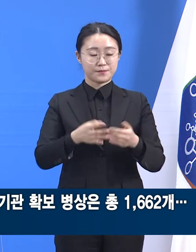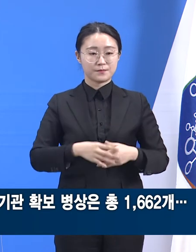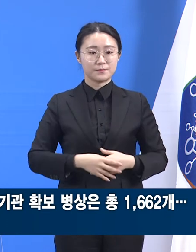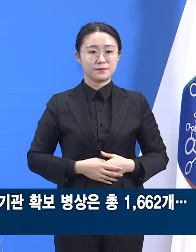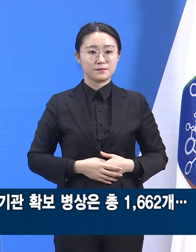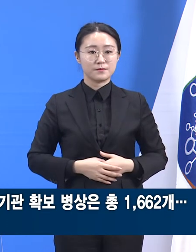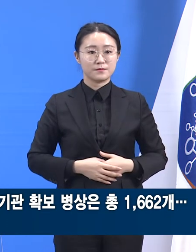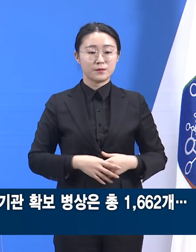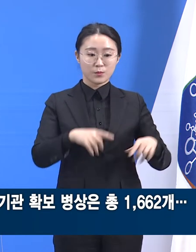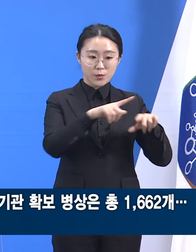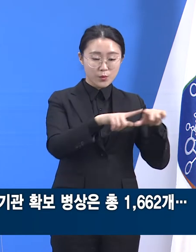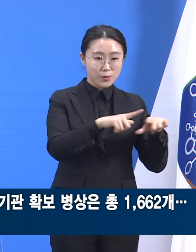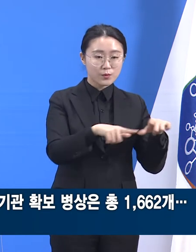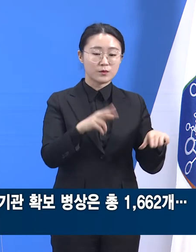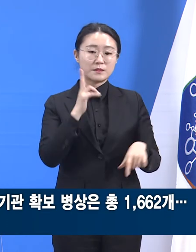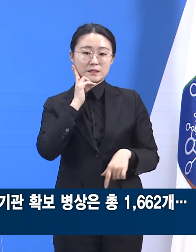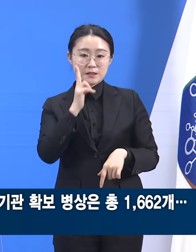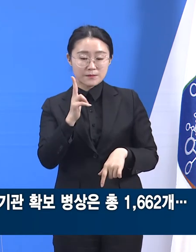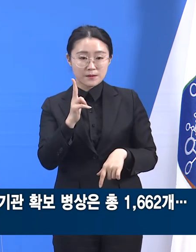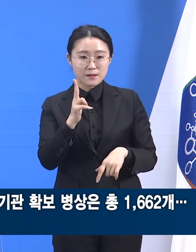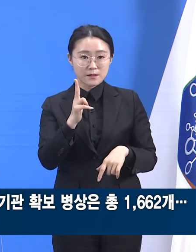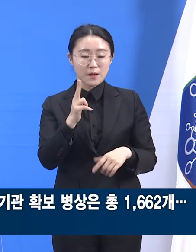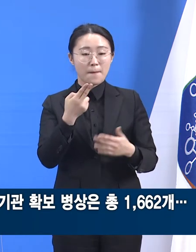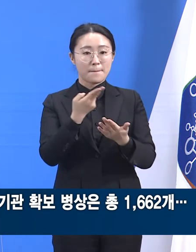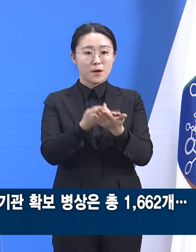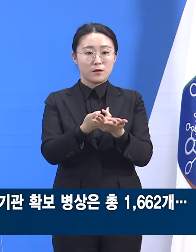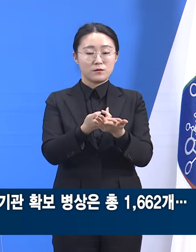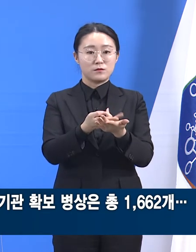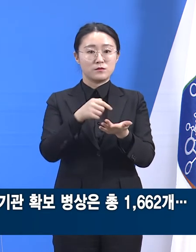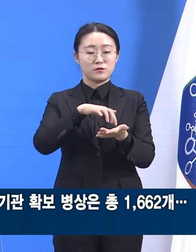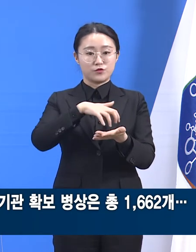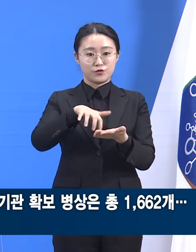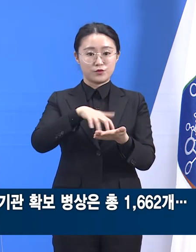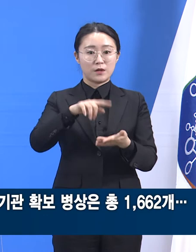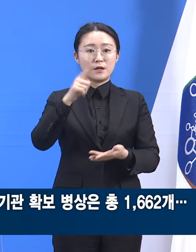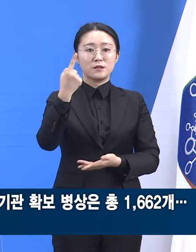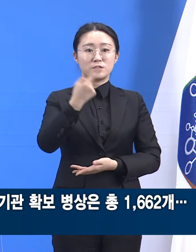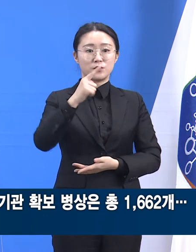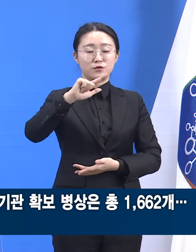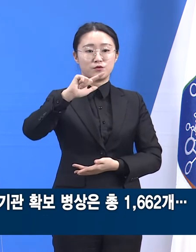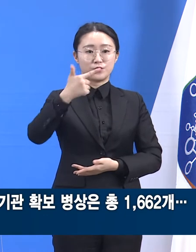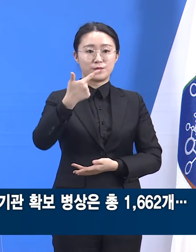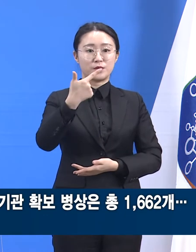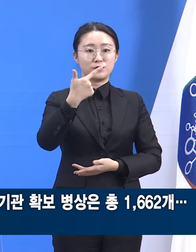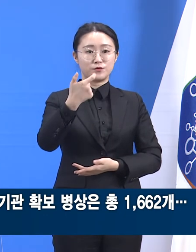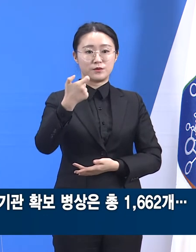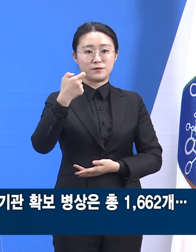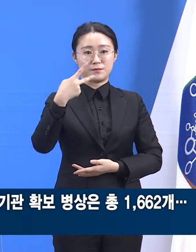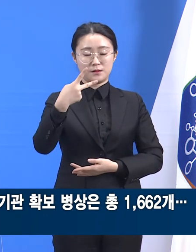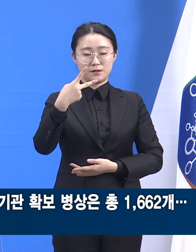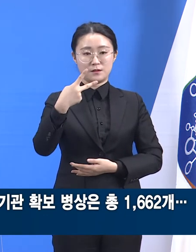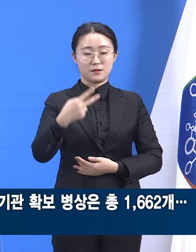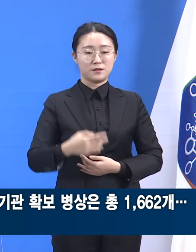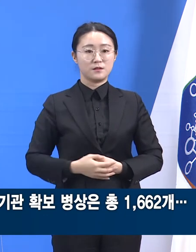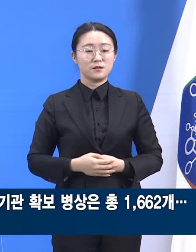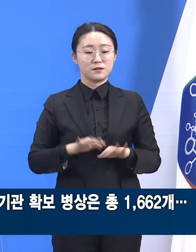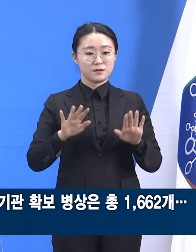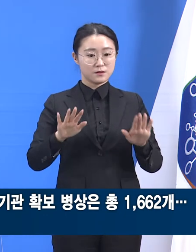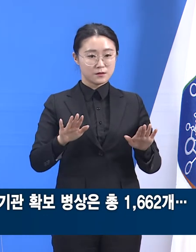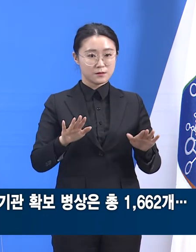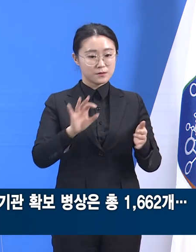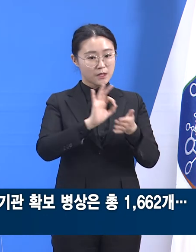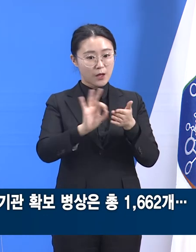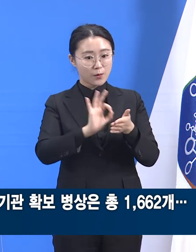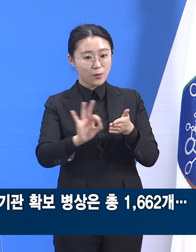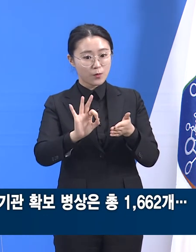중증 환자 병상을 합한 도내 위료기관 확보병상은 총 1662개입니다. 현재 병상 가동률은